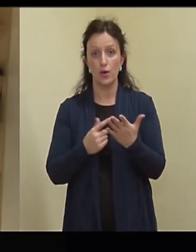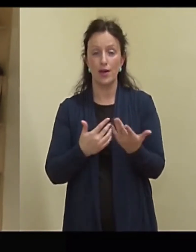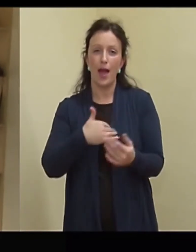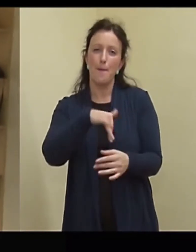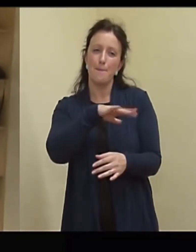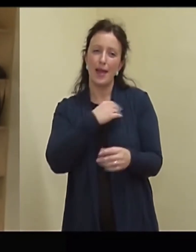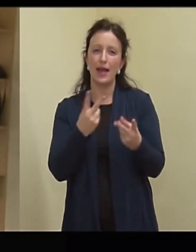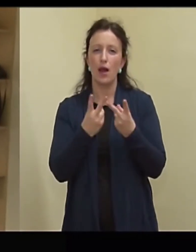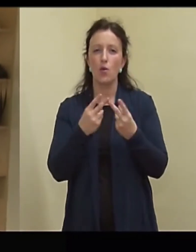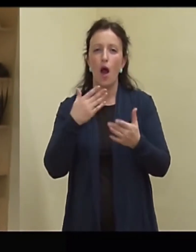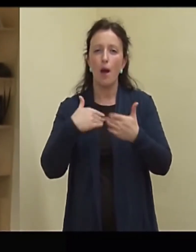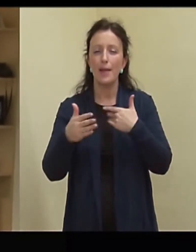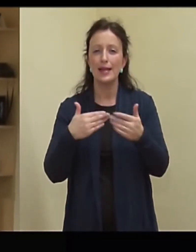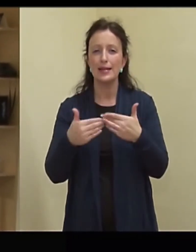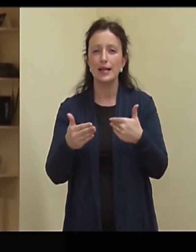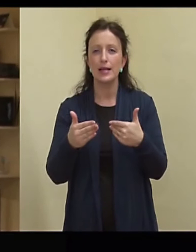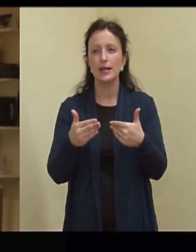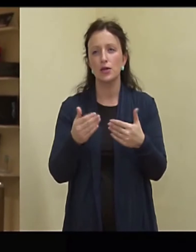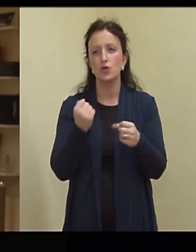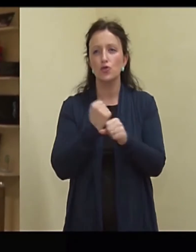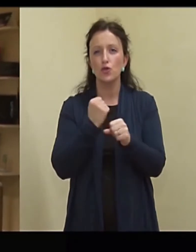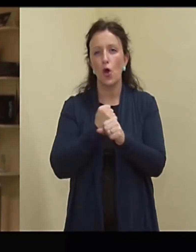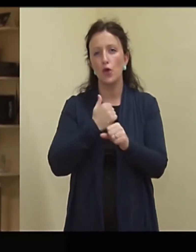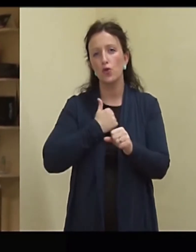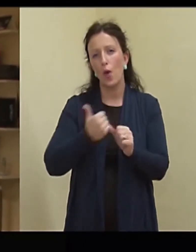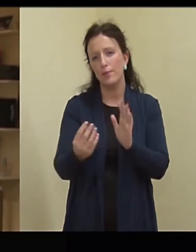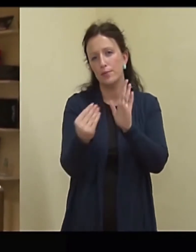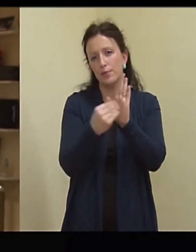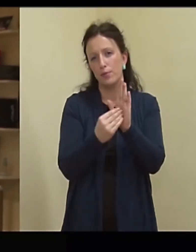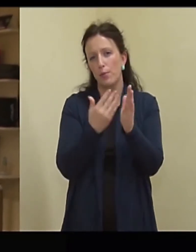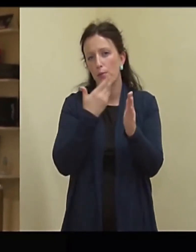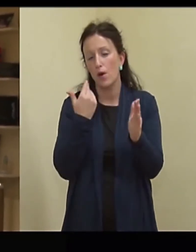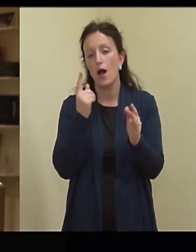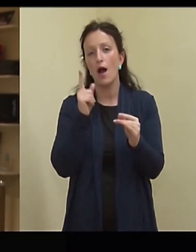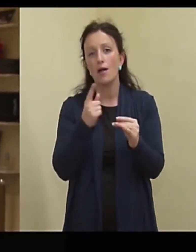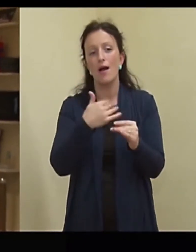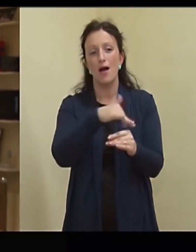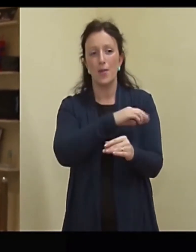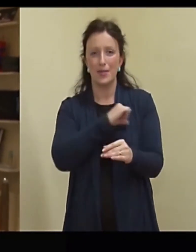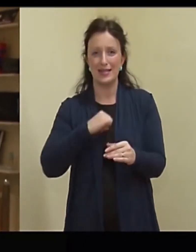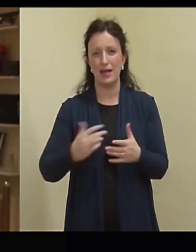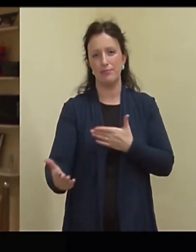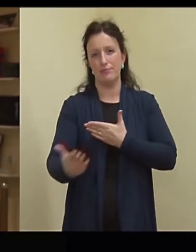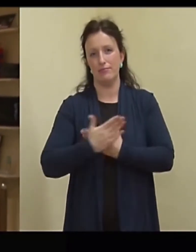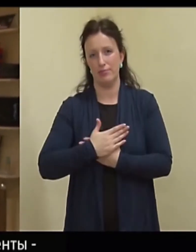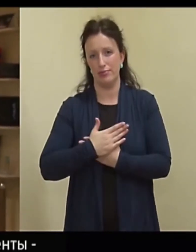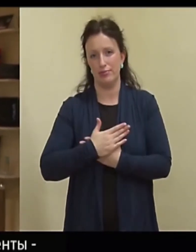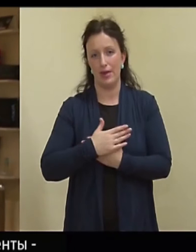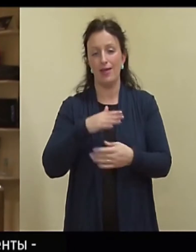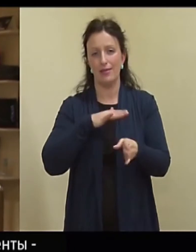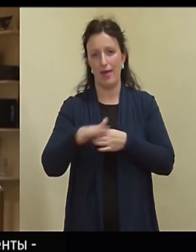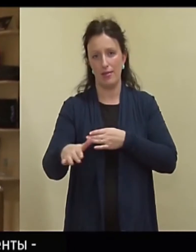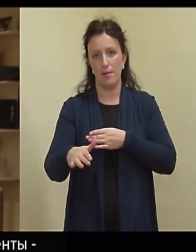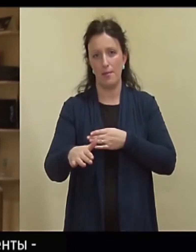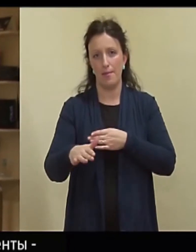ametlik või tööjuhendist tulenev tööülesen, aga me oleme võtnud endale ühe kohustuse, mida me täidame ja nüüd ta